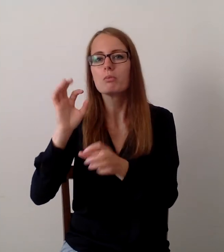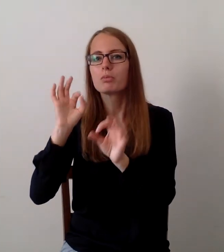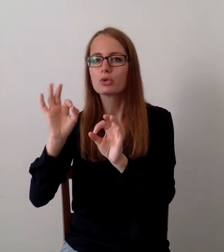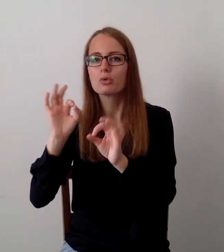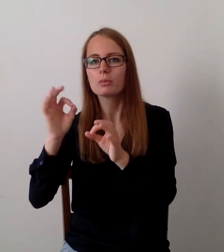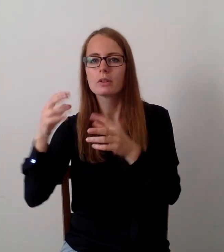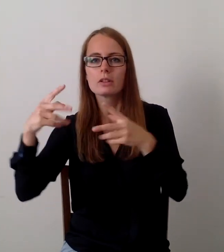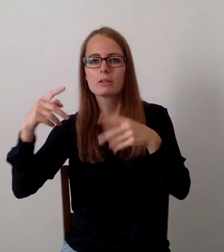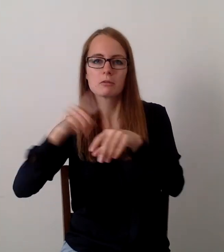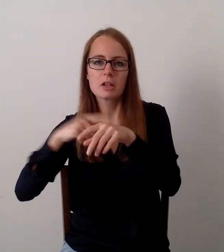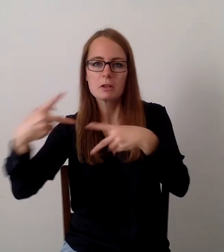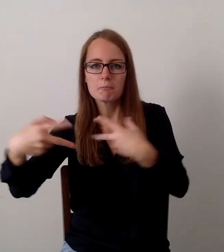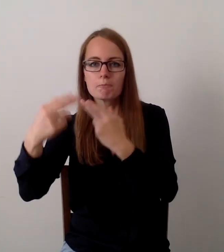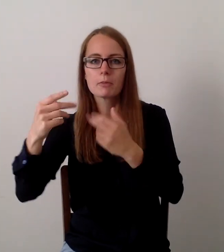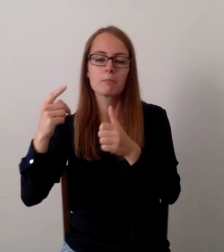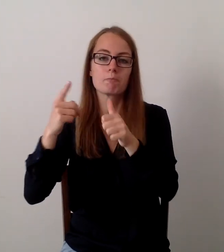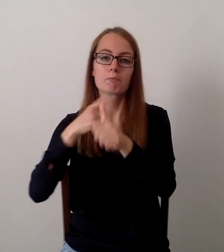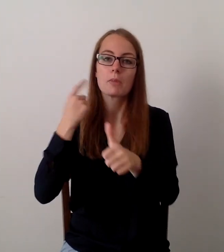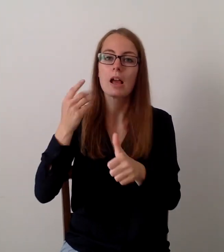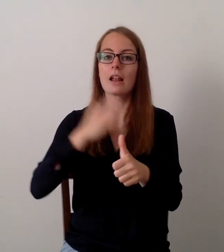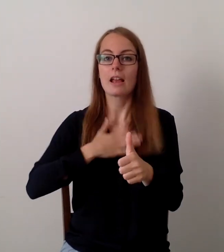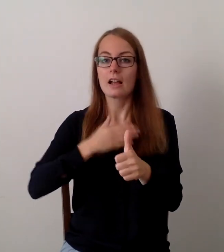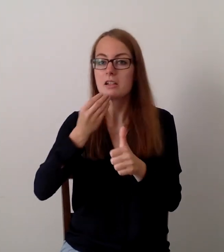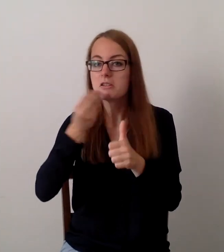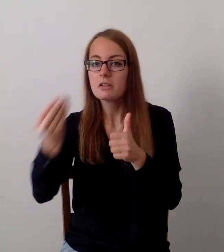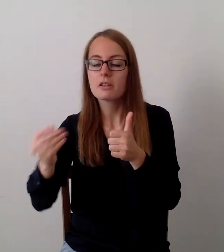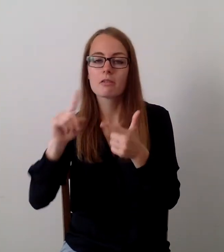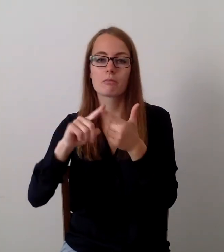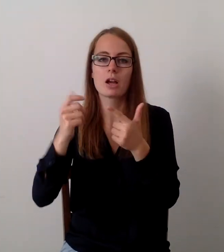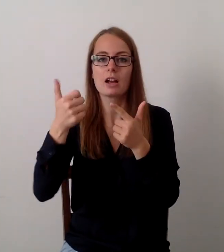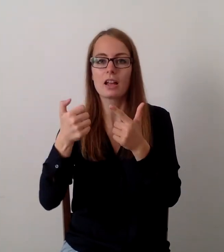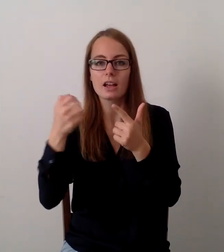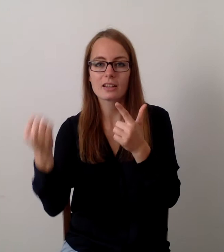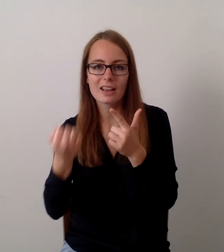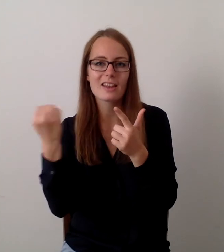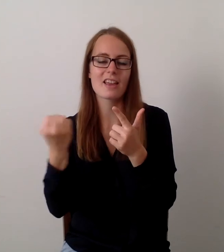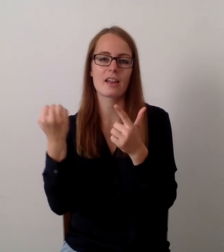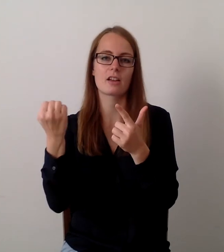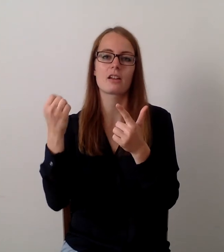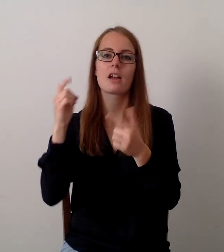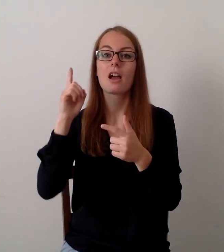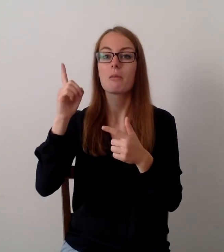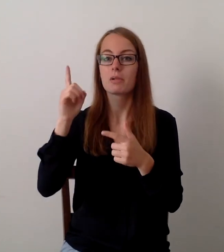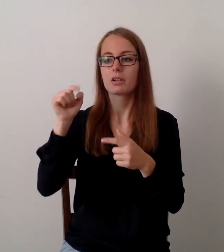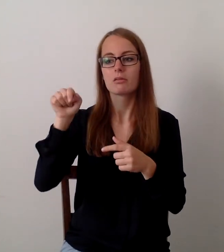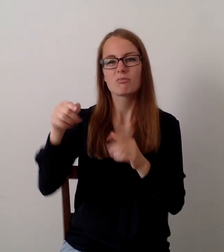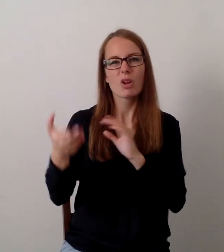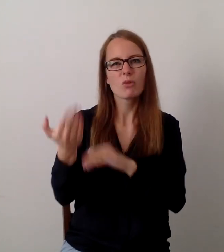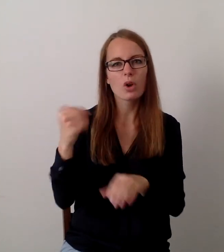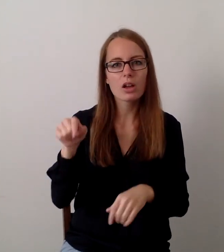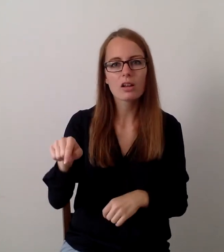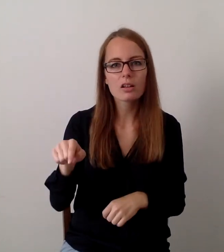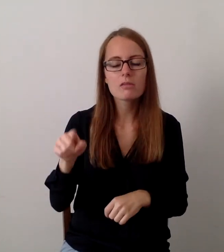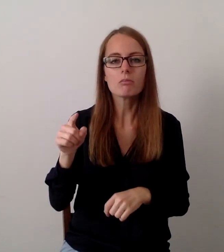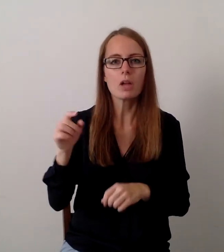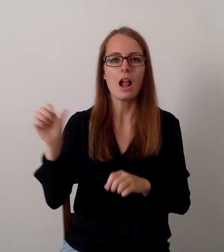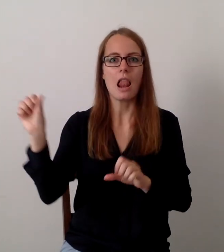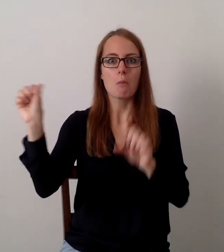Leckerli, Klicke, Training und was auch immer. Aber es ist alles entwickelt in ein Labor, wo